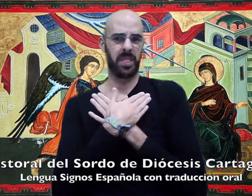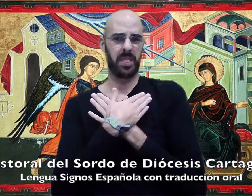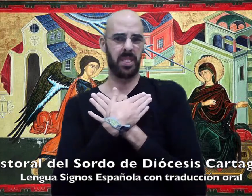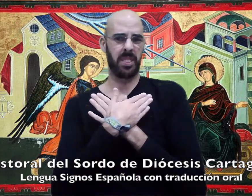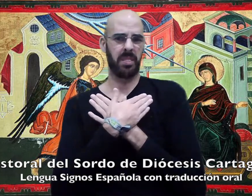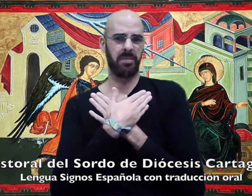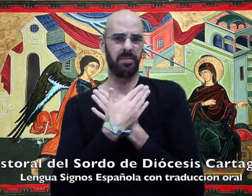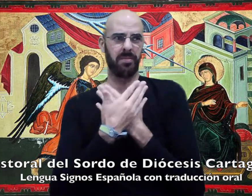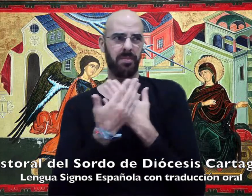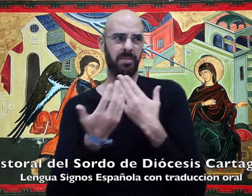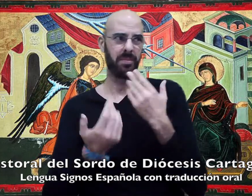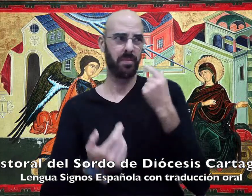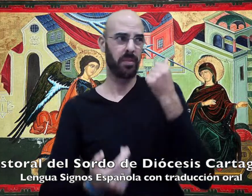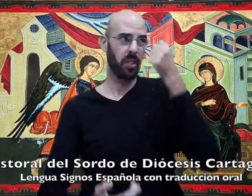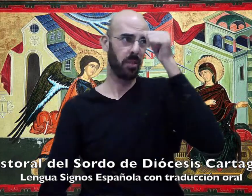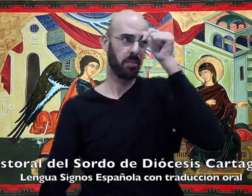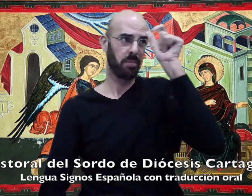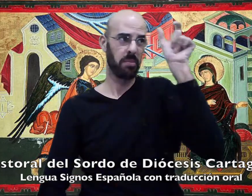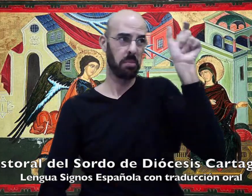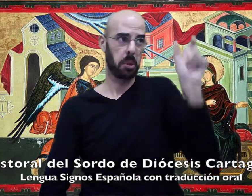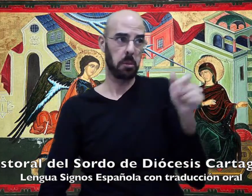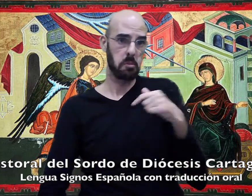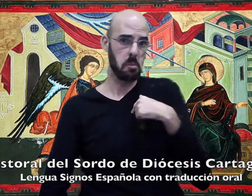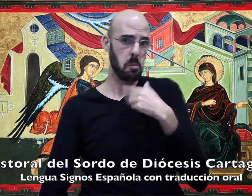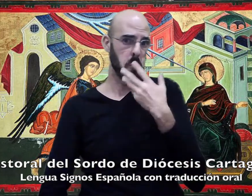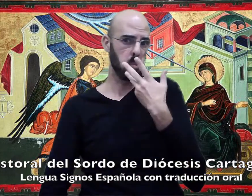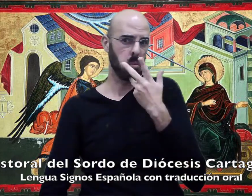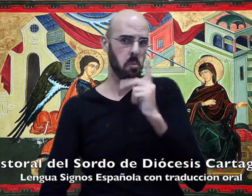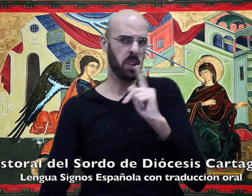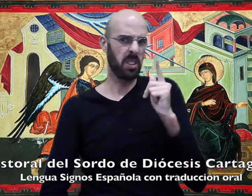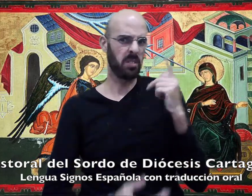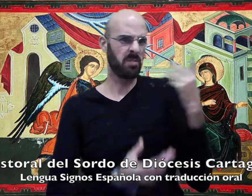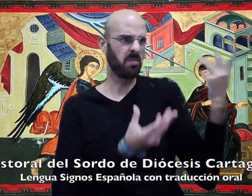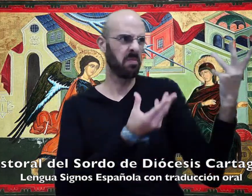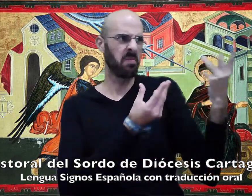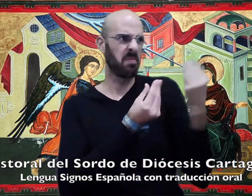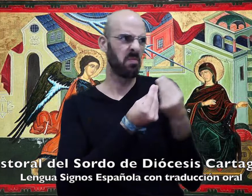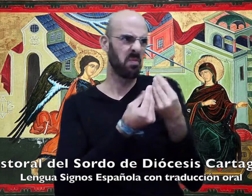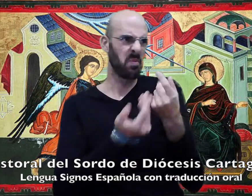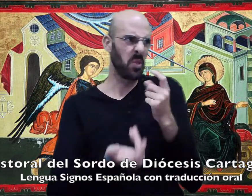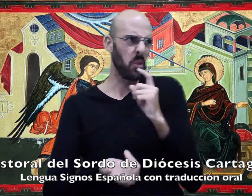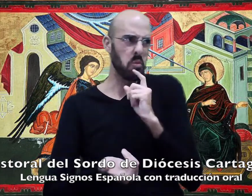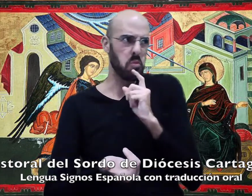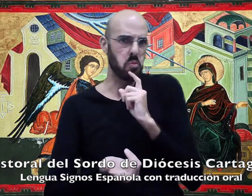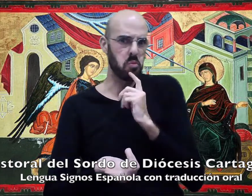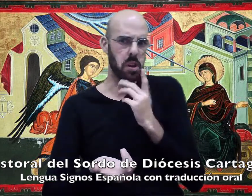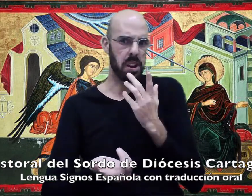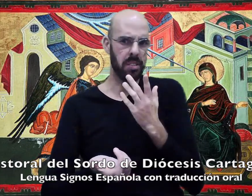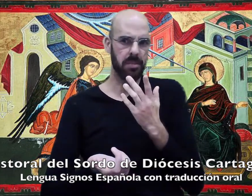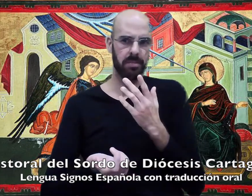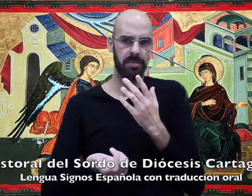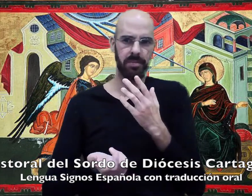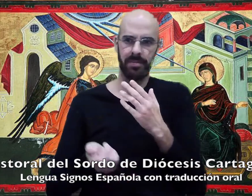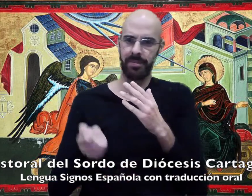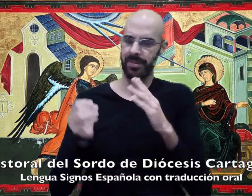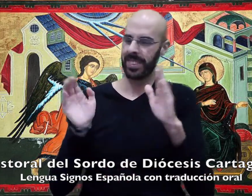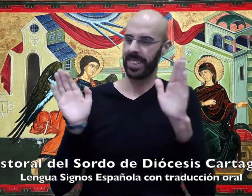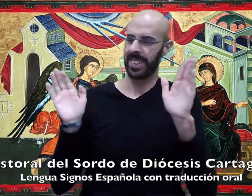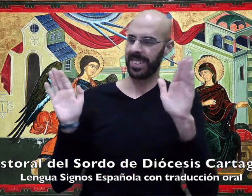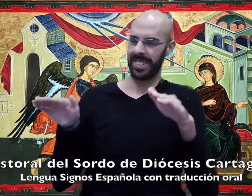Y María dijo al ángel, ¿cómo será eso? Pues